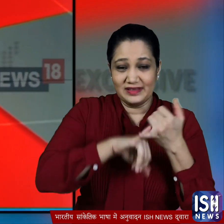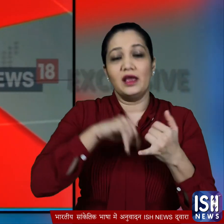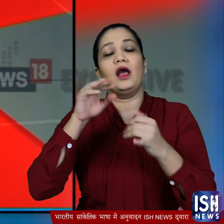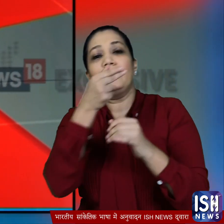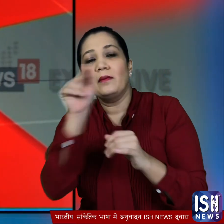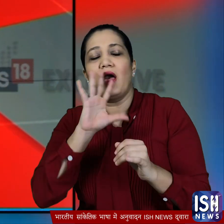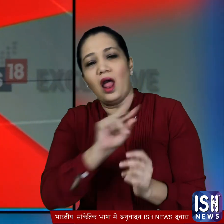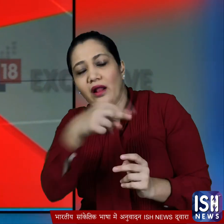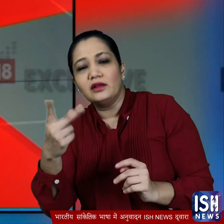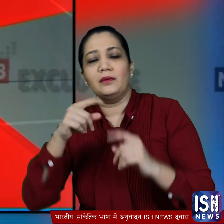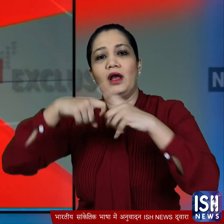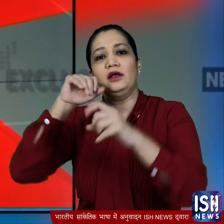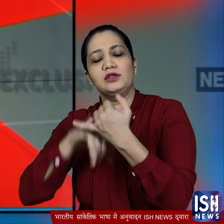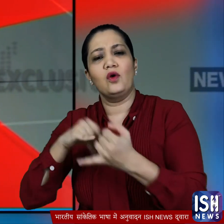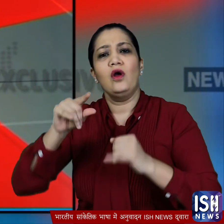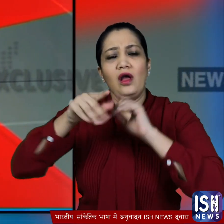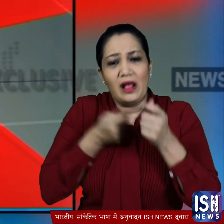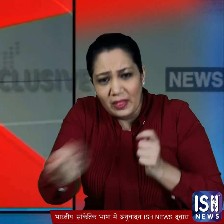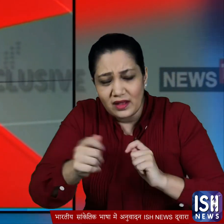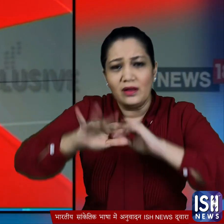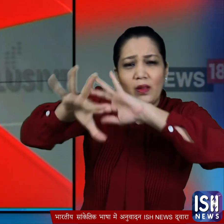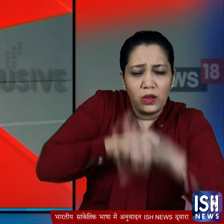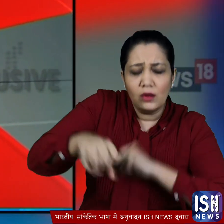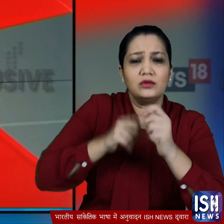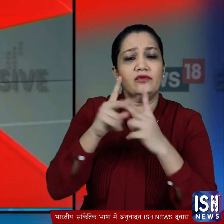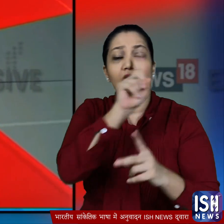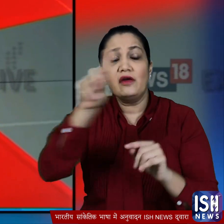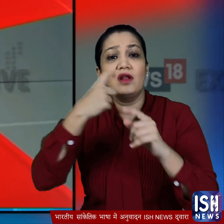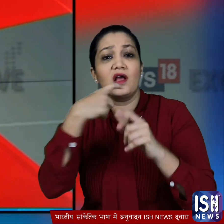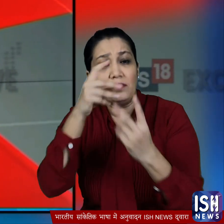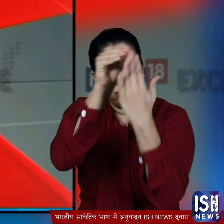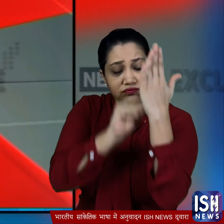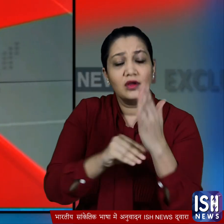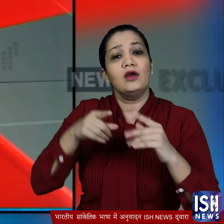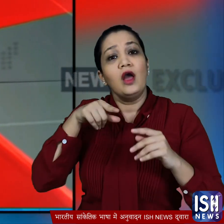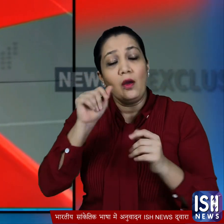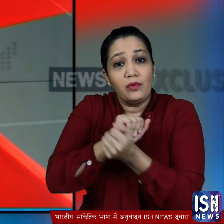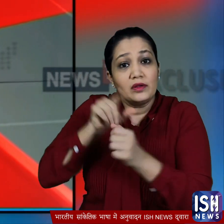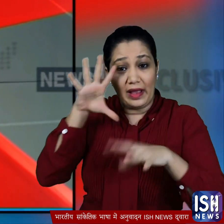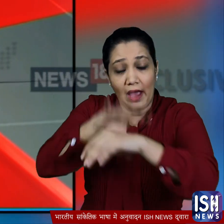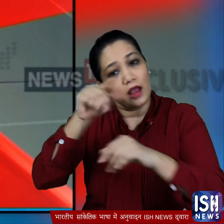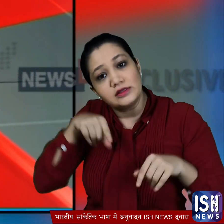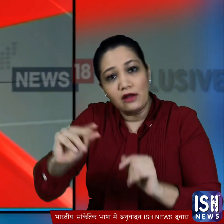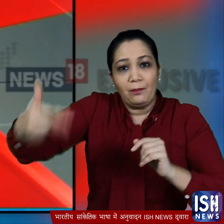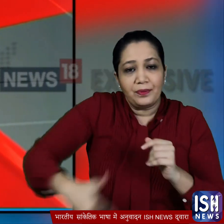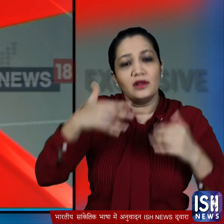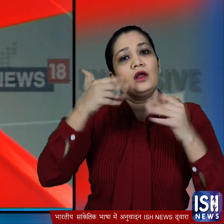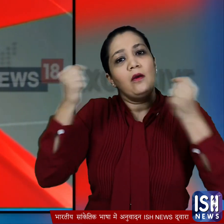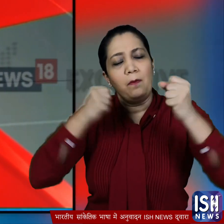सेखों पर कतल और लूट पाड जैसे 11 केस दरज है बताया गया कि पुलिस उसे पकड़ने गई तो उसने खुद ही अपनी टांग पर गोली मार ली और भाग निकला लेकिन